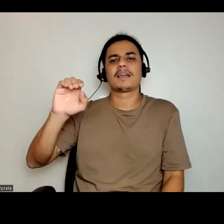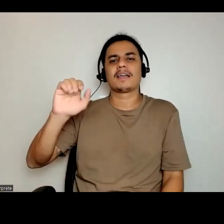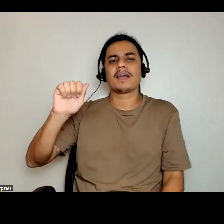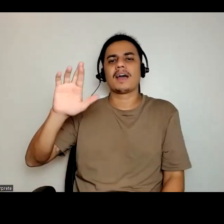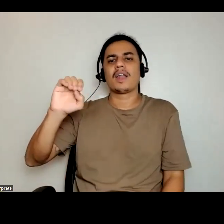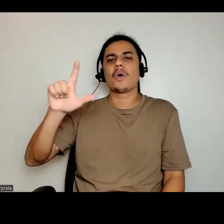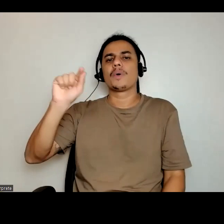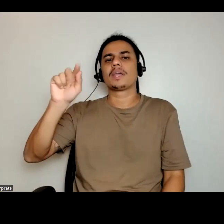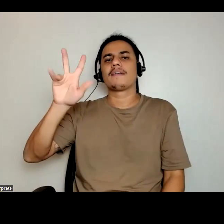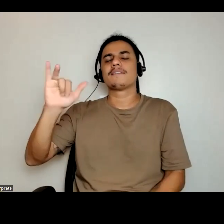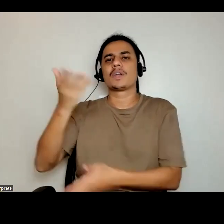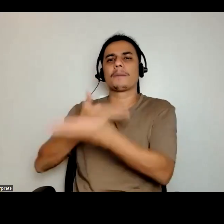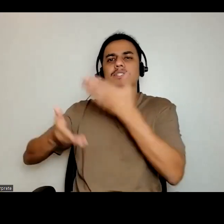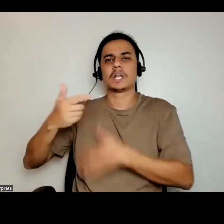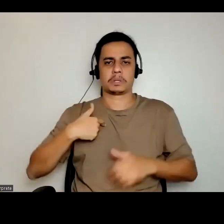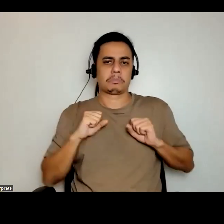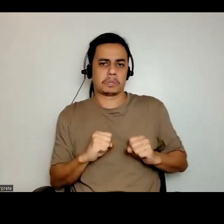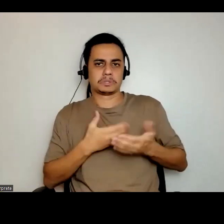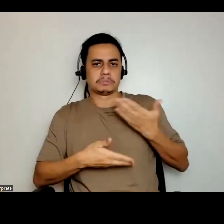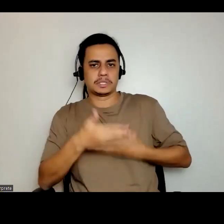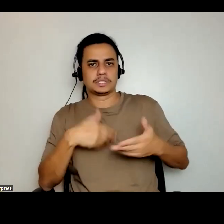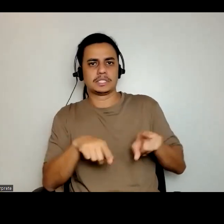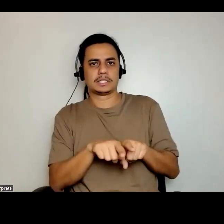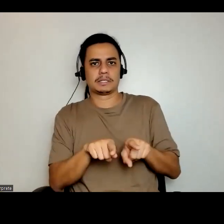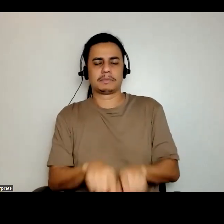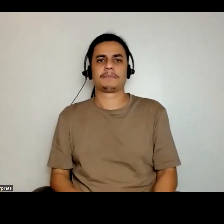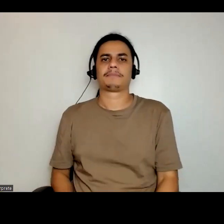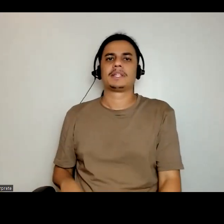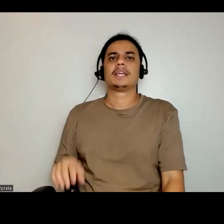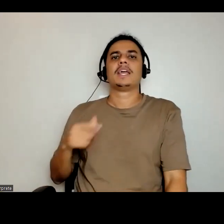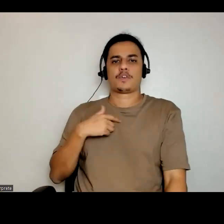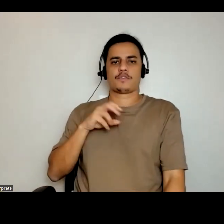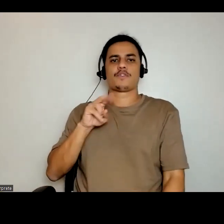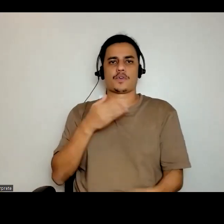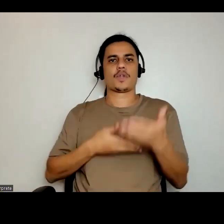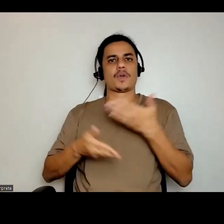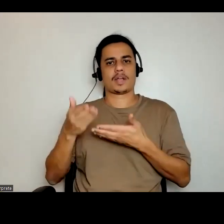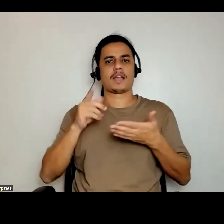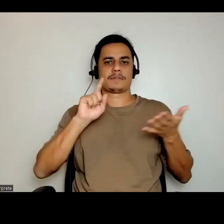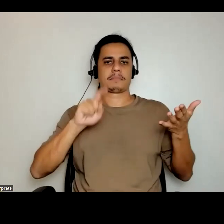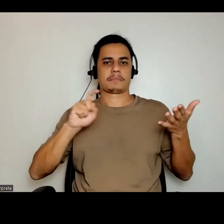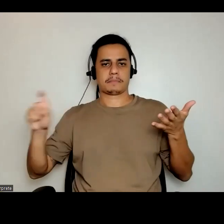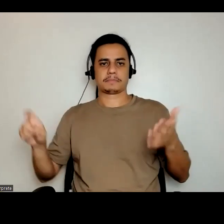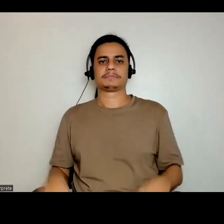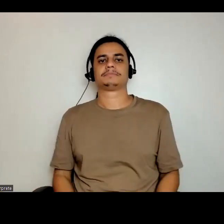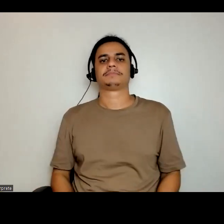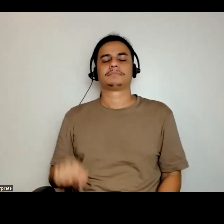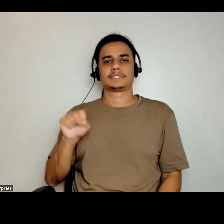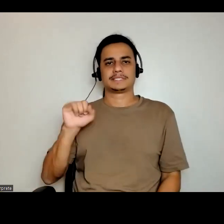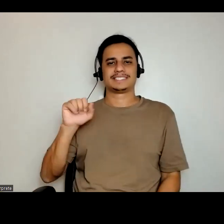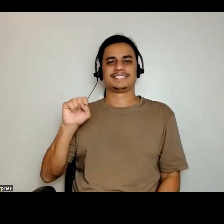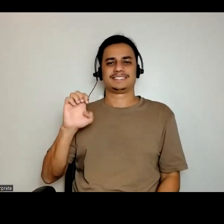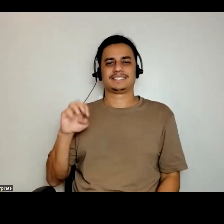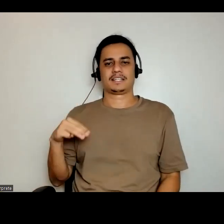projeção? Eu posso compartilhar, não sei. Eu posso colocar aqui, aí se você preferir passar, você me avisa aqui. Por aí eu te aviso para